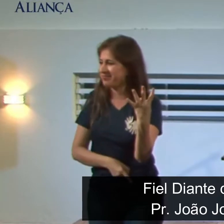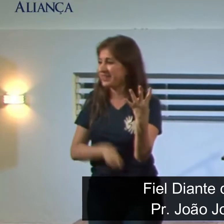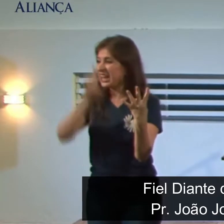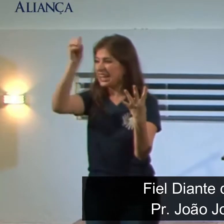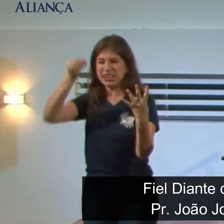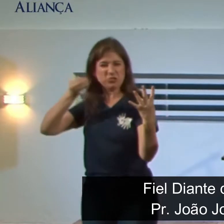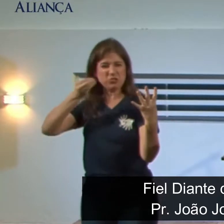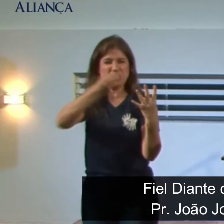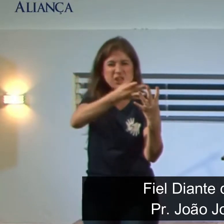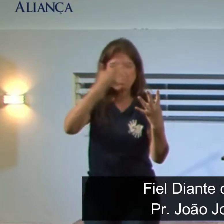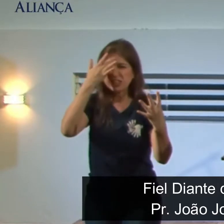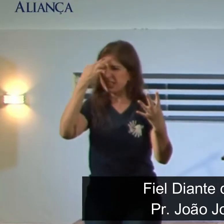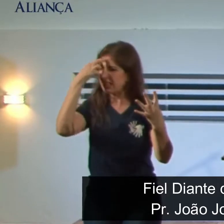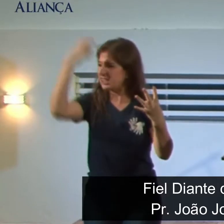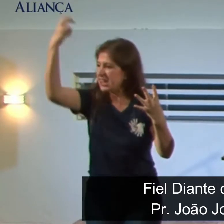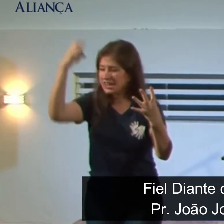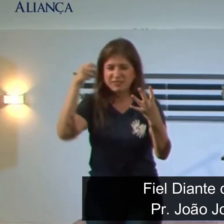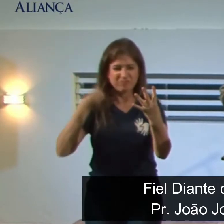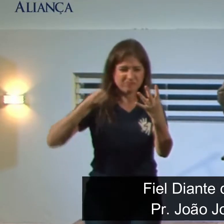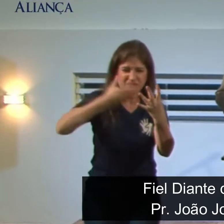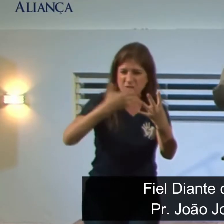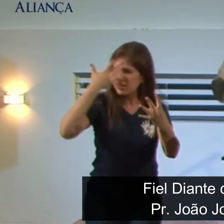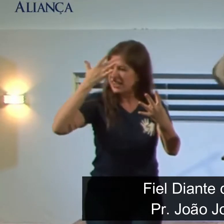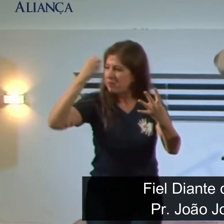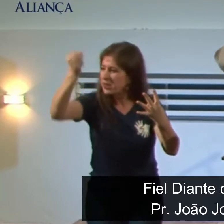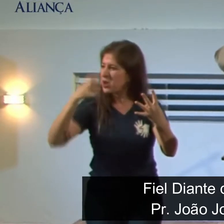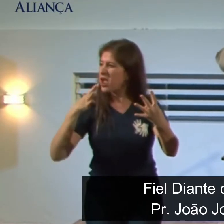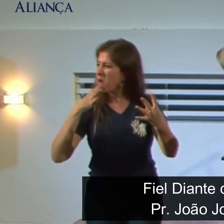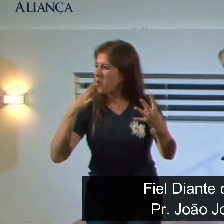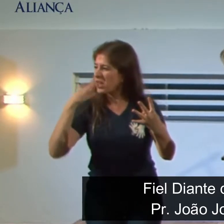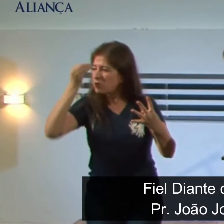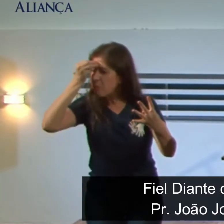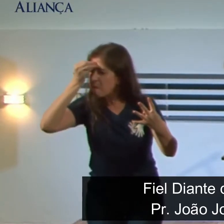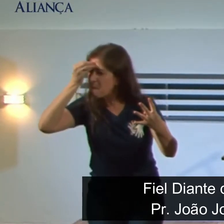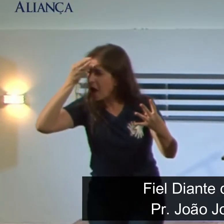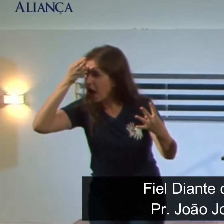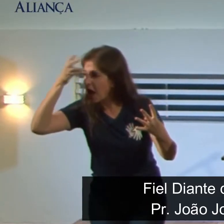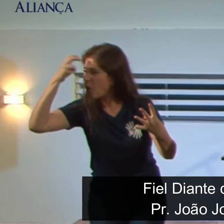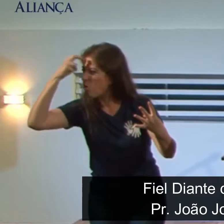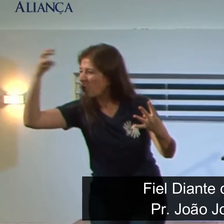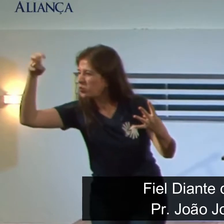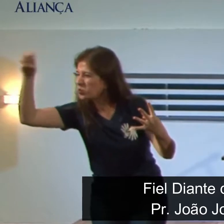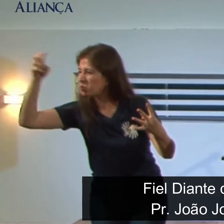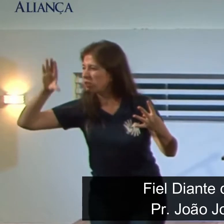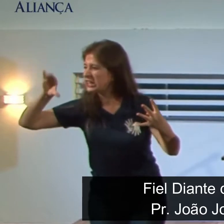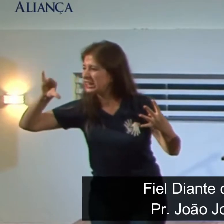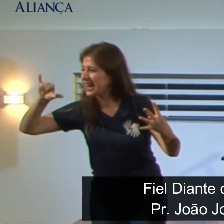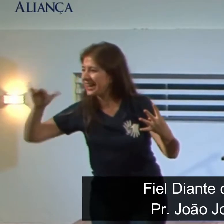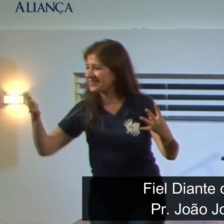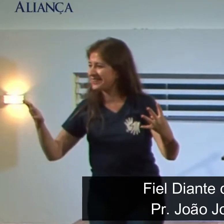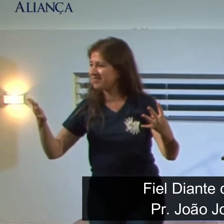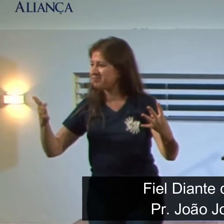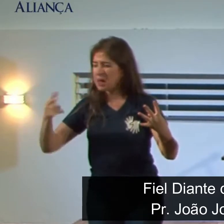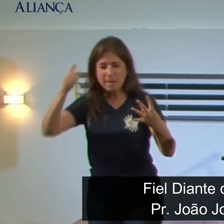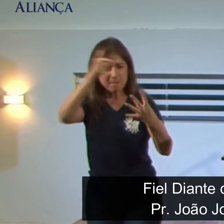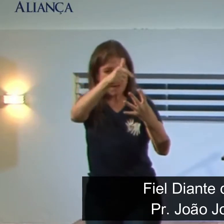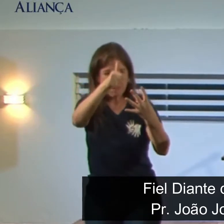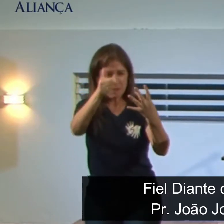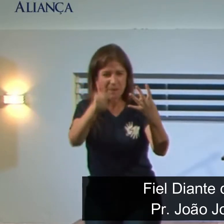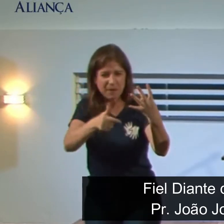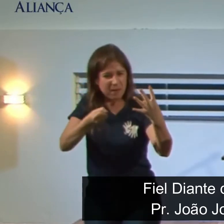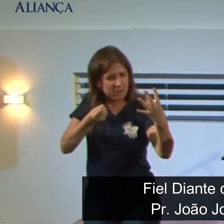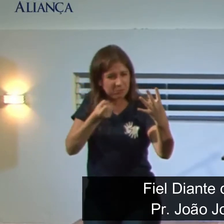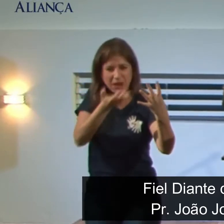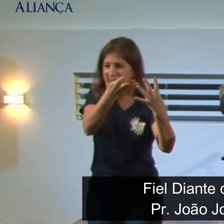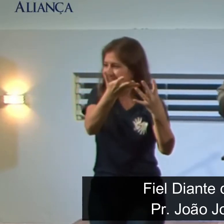sabedoria e inteligência para conhecerem todos os aspectos da cultura e da ciência. E Daniel, além disso,